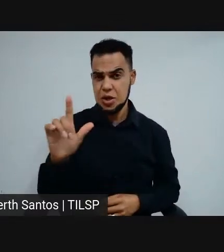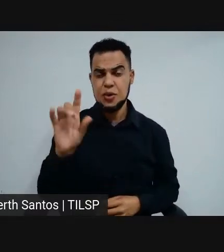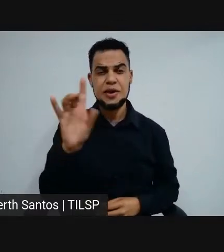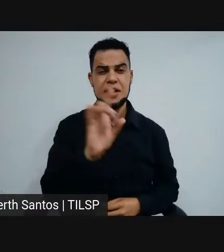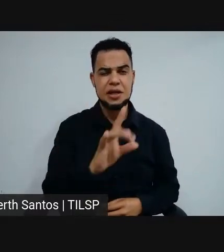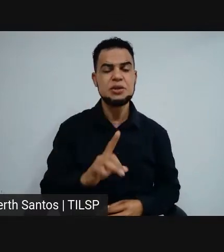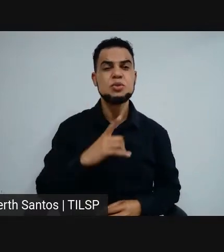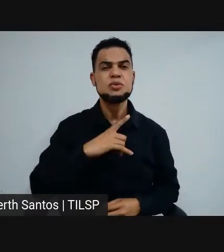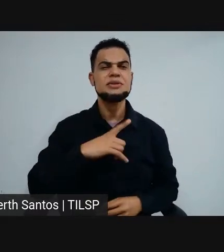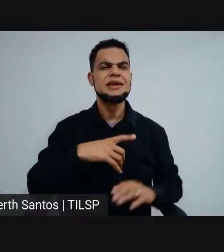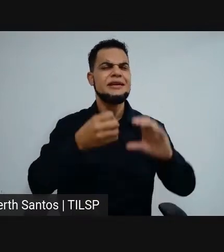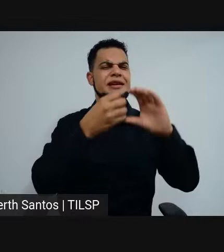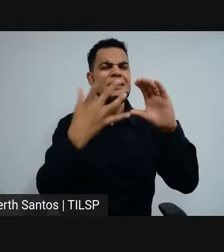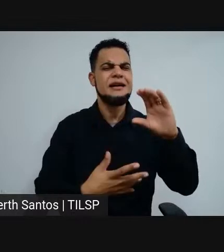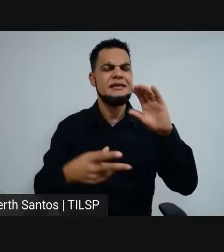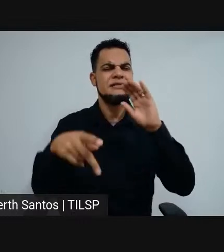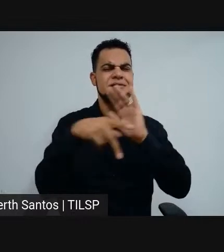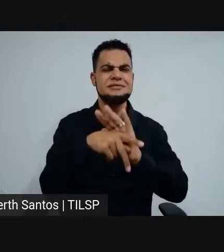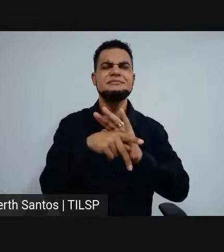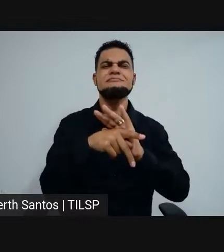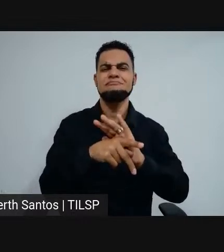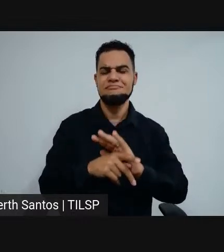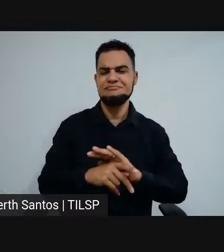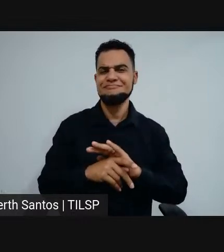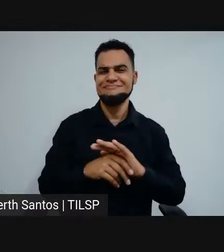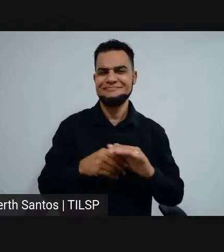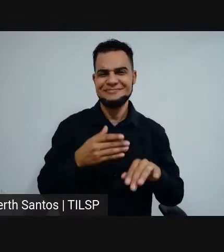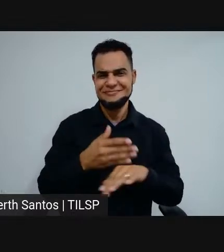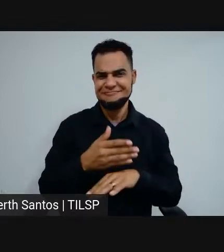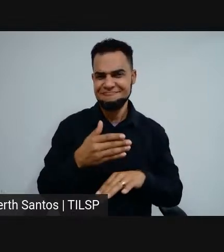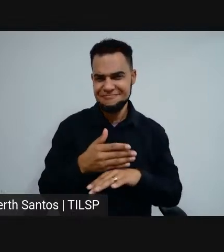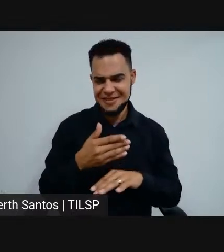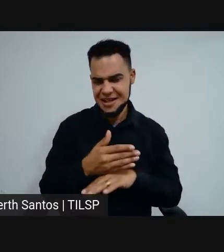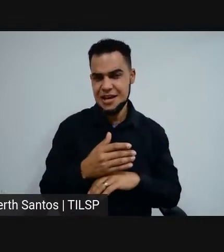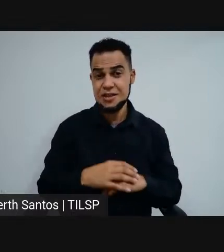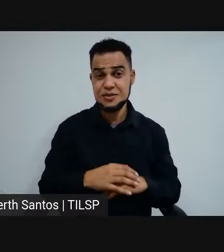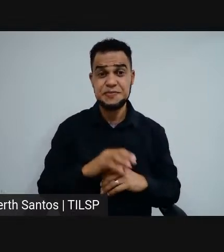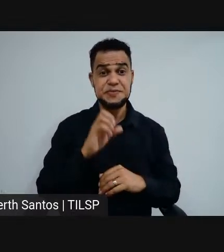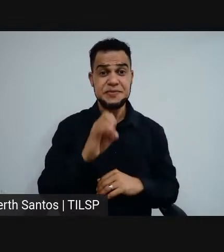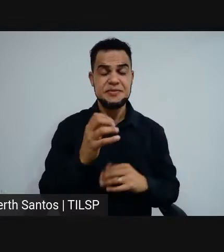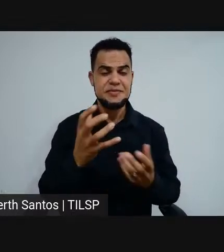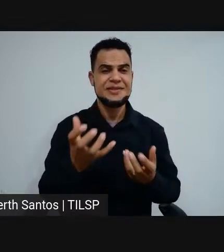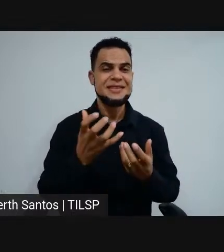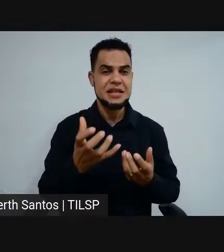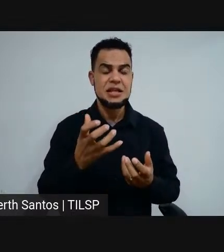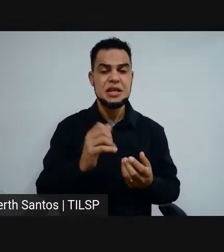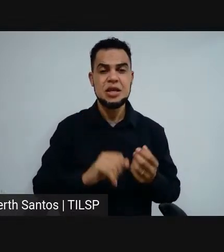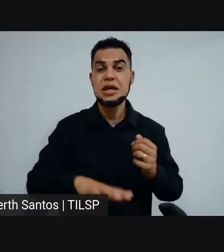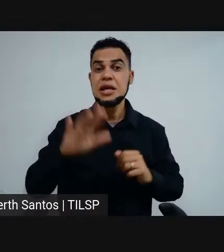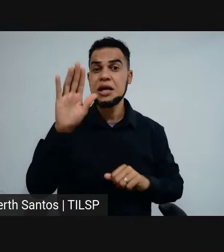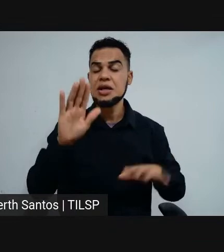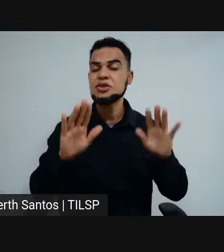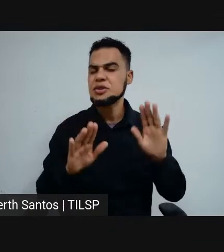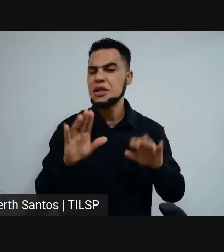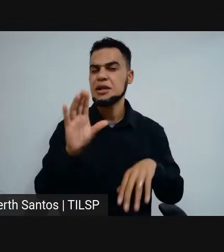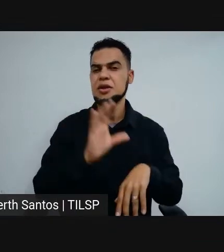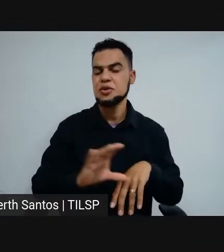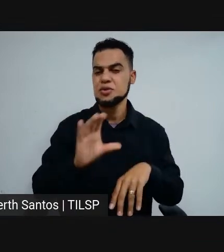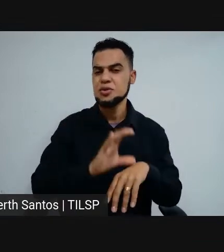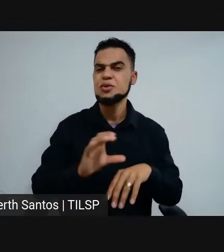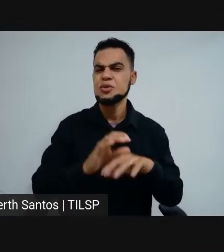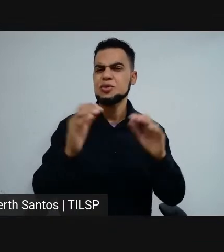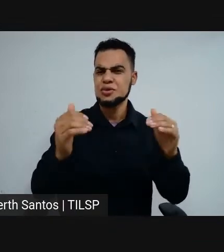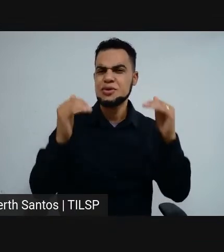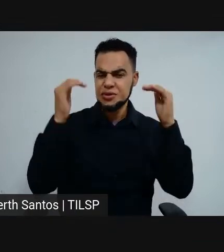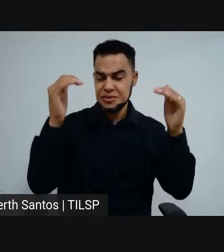trazem características específicas para ingresso. Se você quer, se você é um candidato aos nossos cursos superiores,